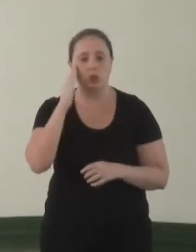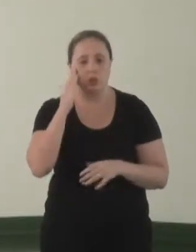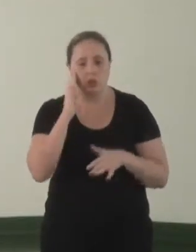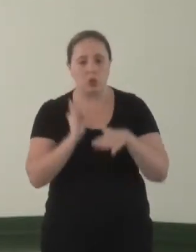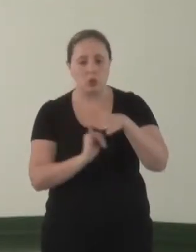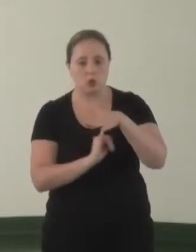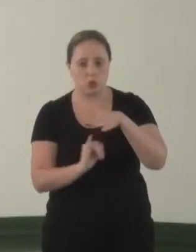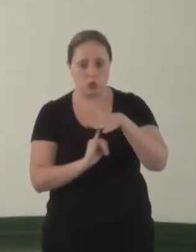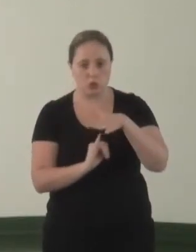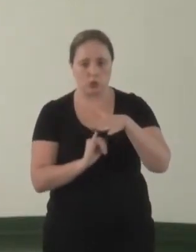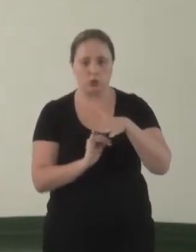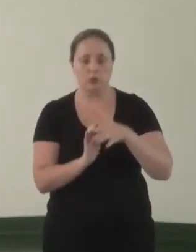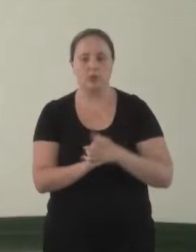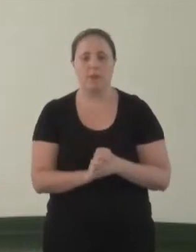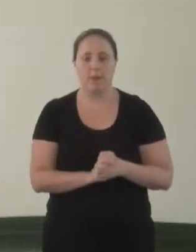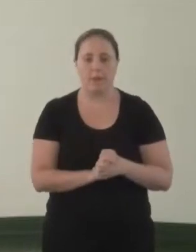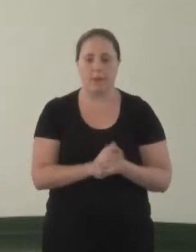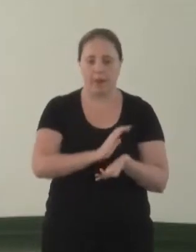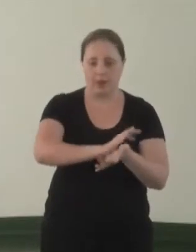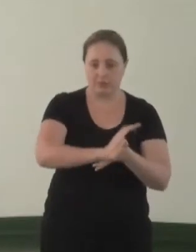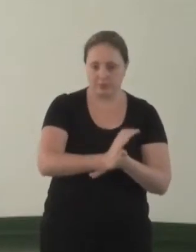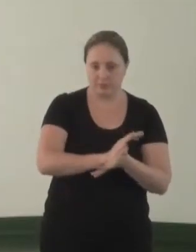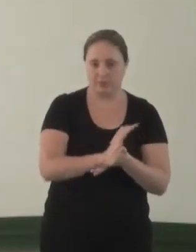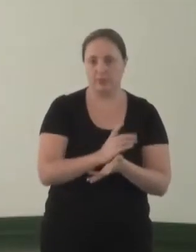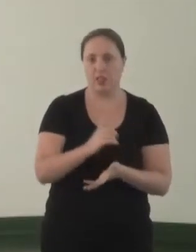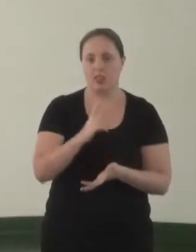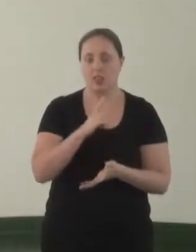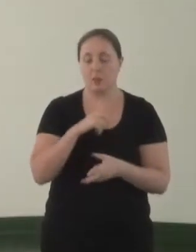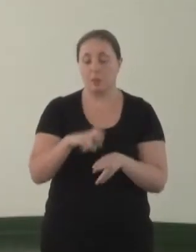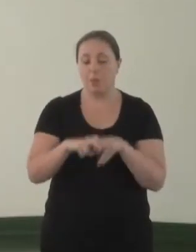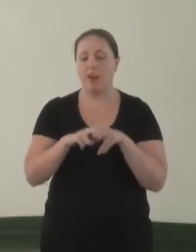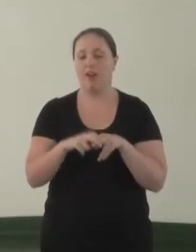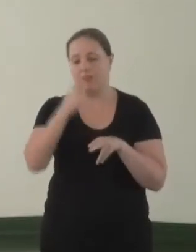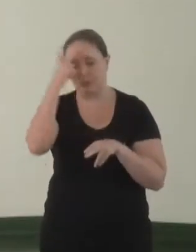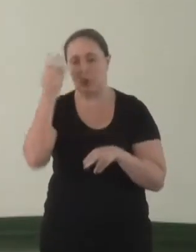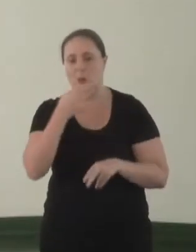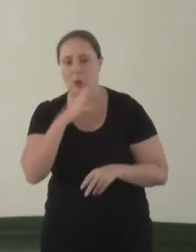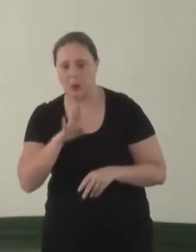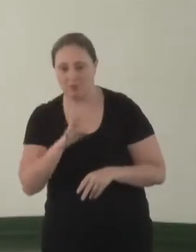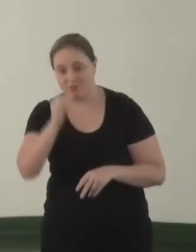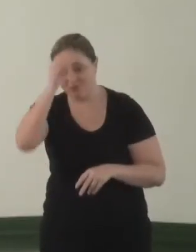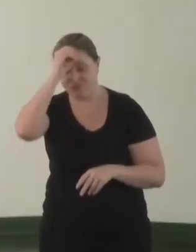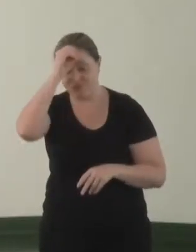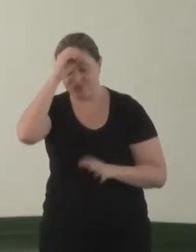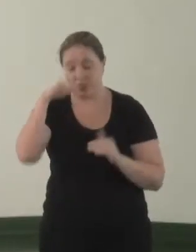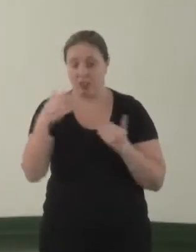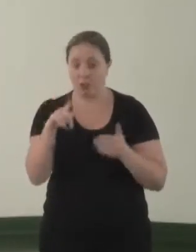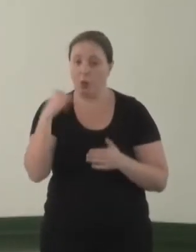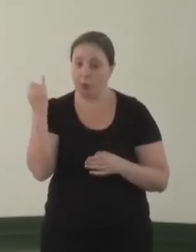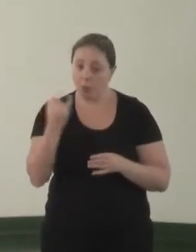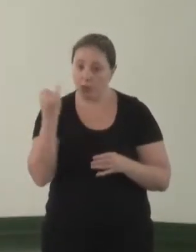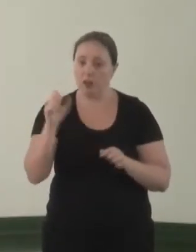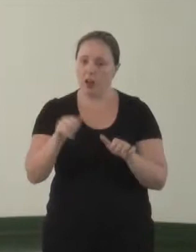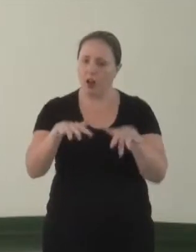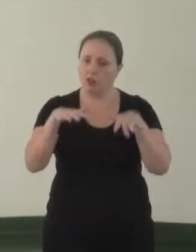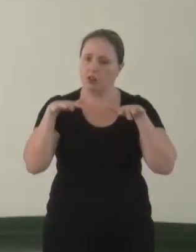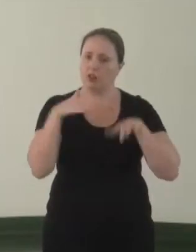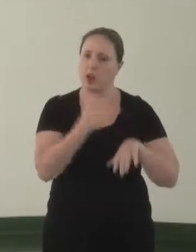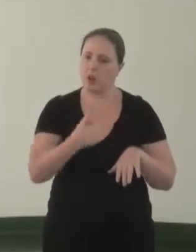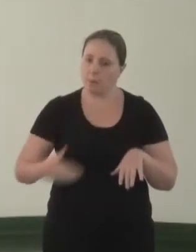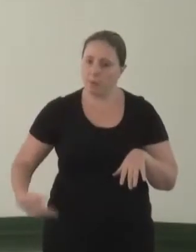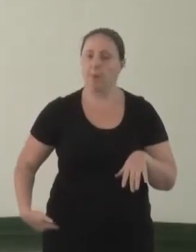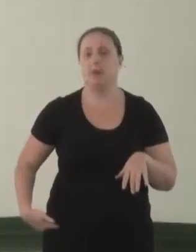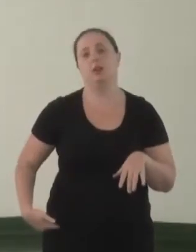Instituto, a discriminação advém da falta de conhecimento. Então, é muito importante a questão de audiências públicas,